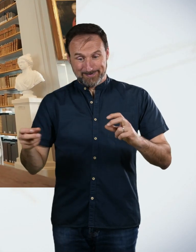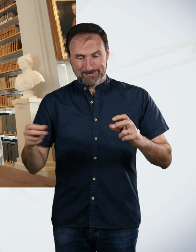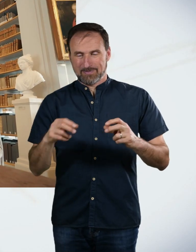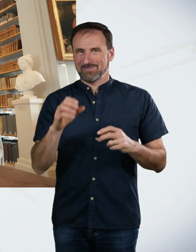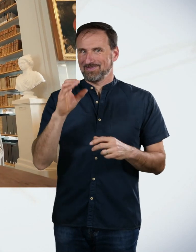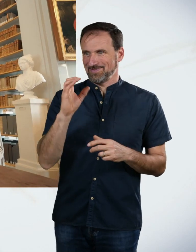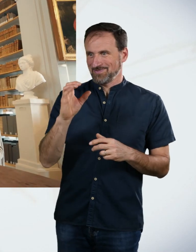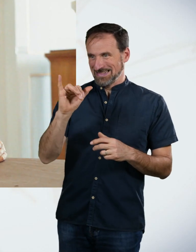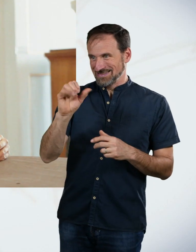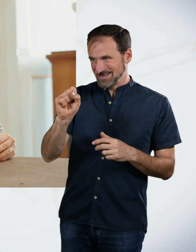Hab ich.